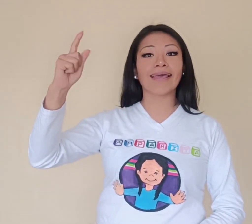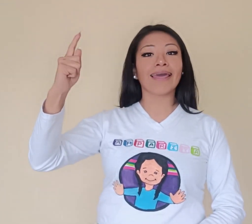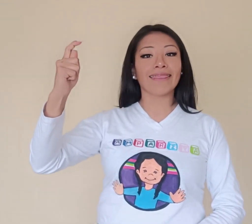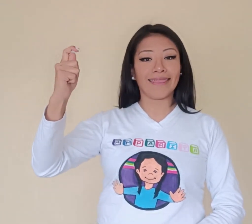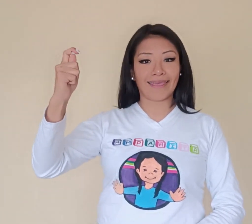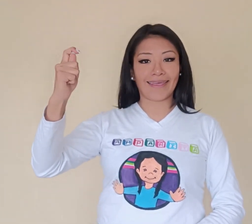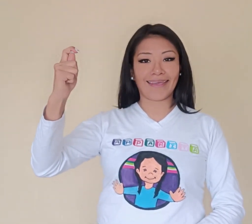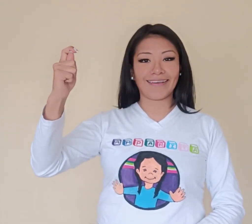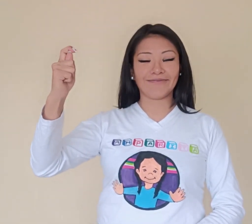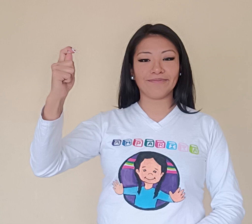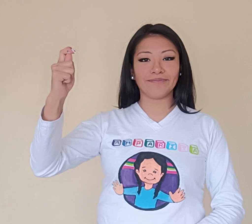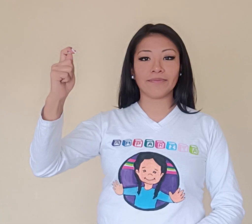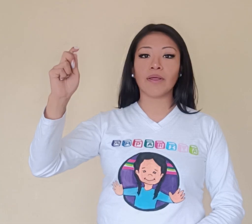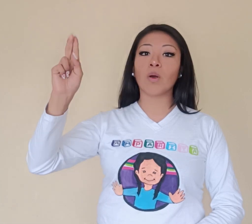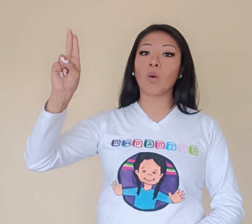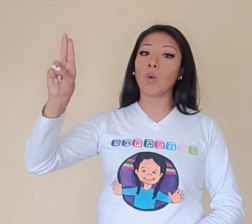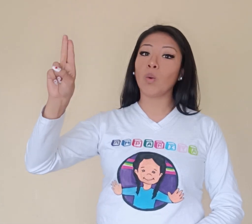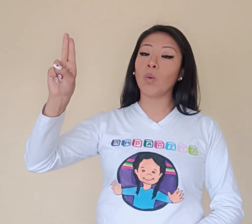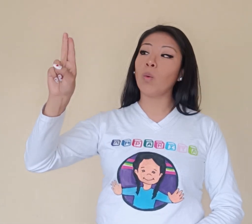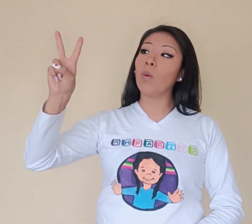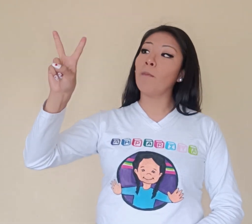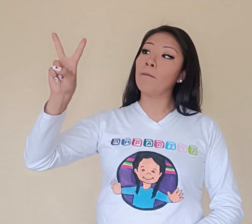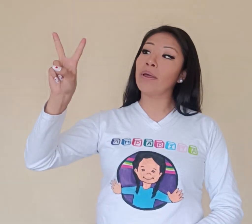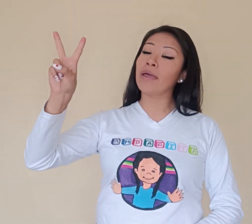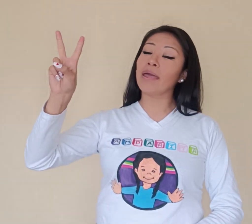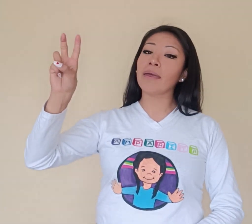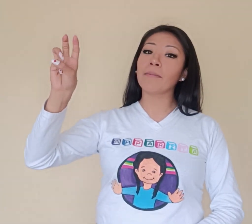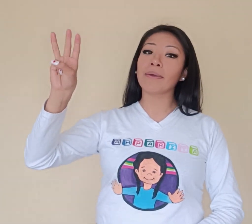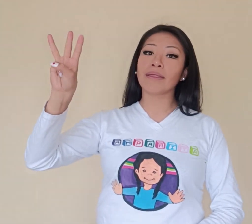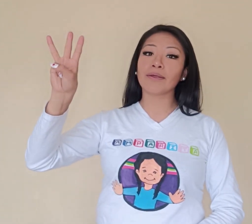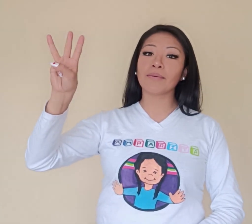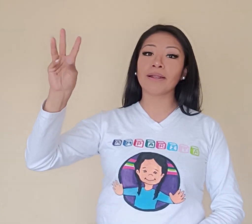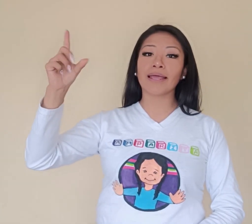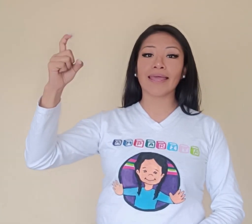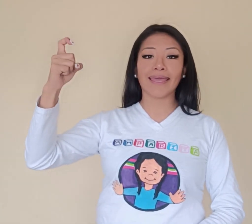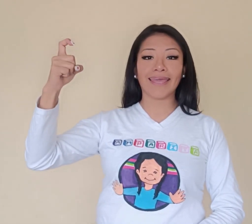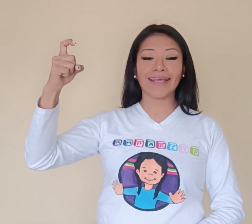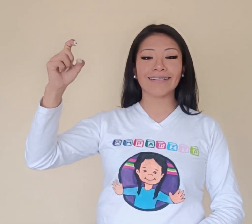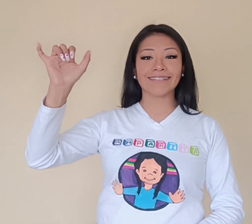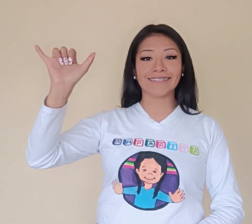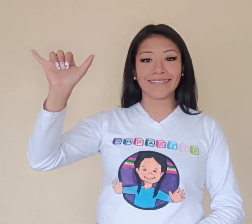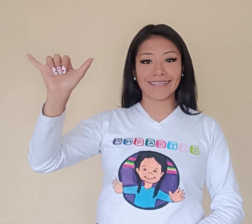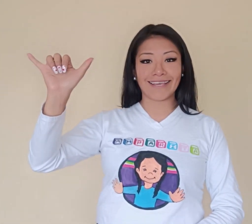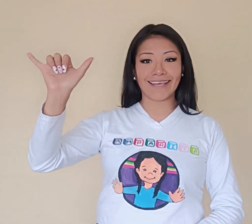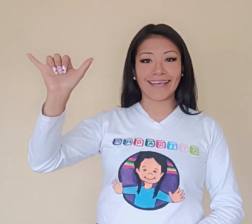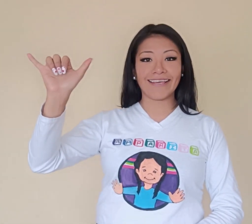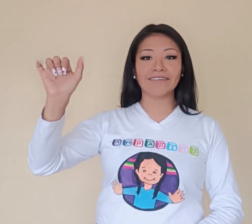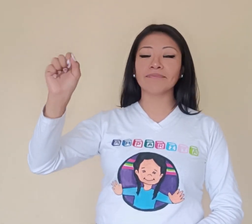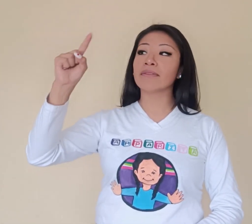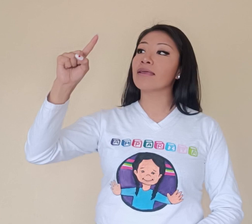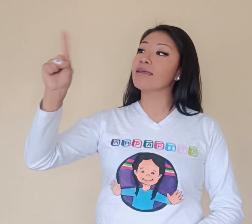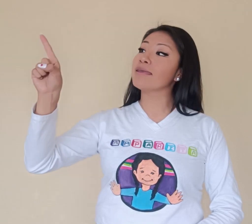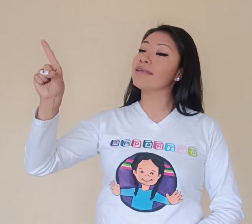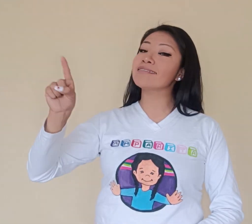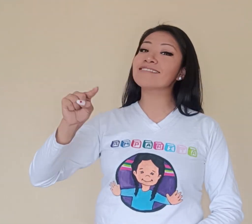T, U, B, W, X, Y, I, Z